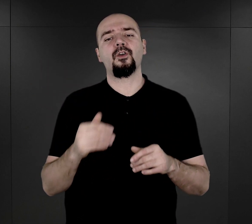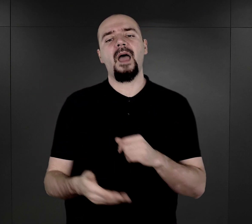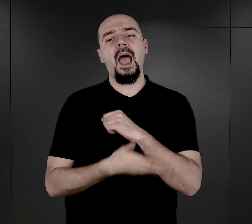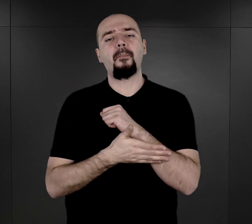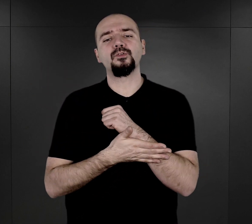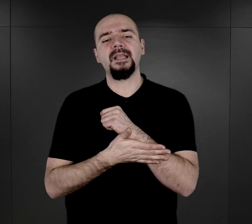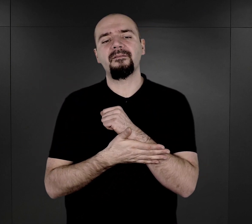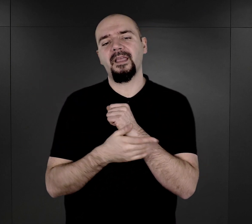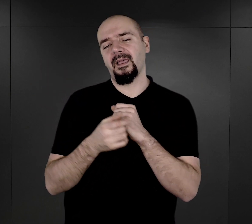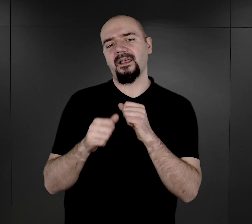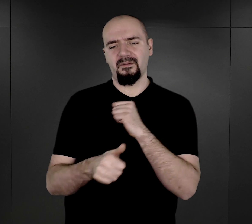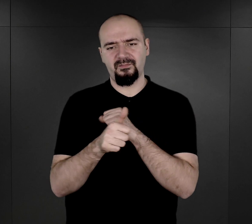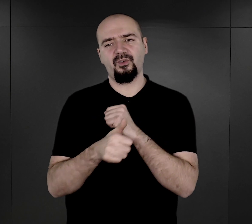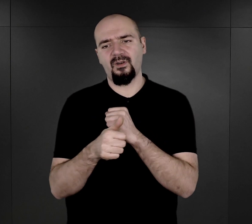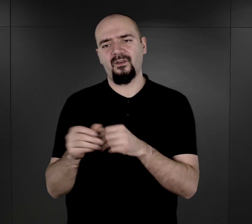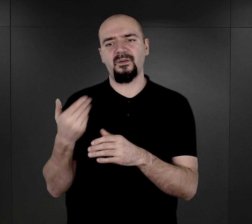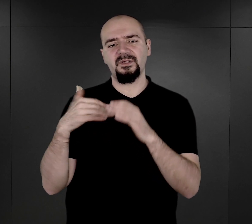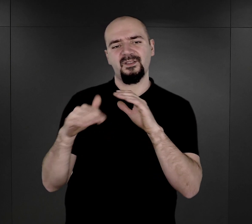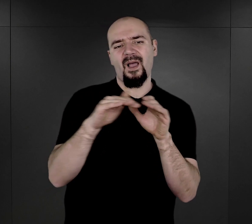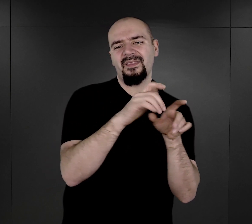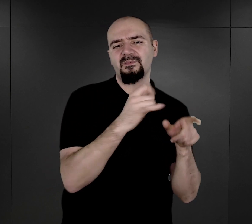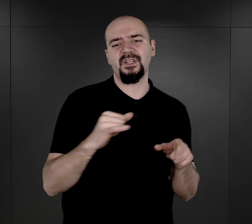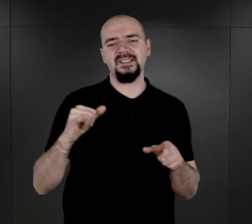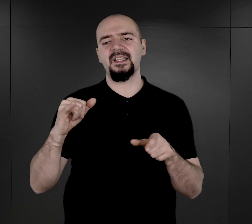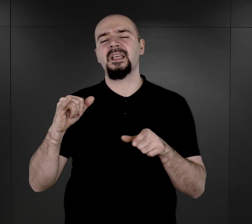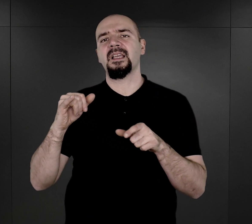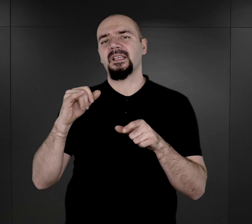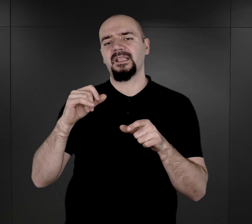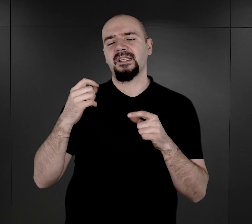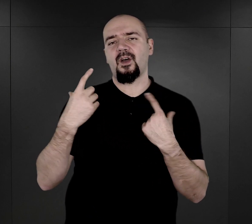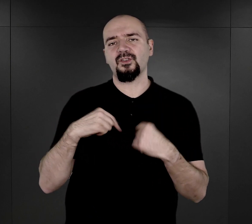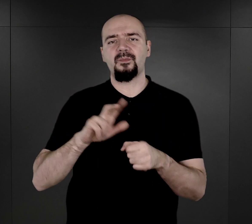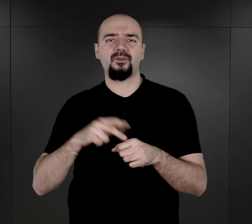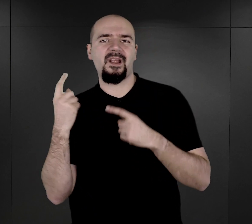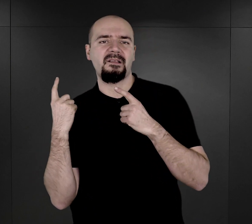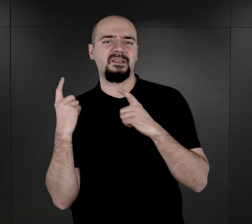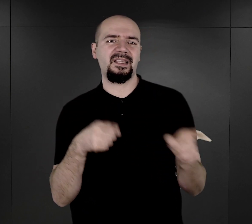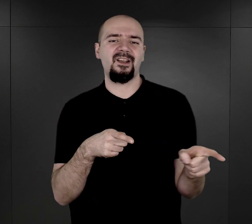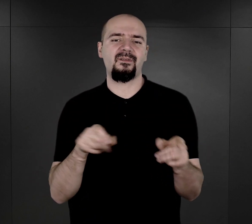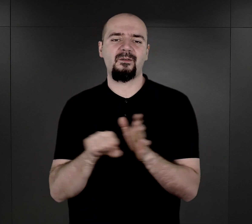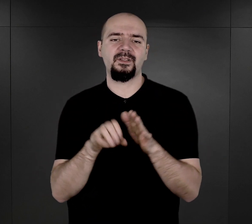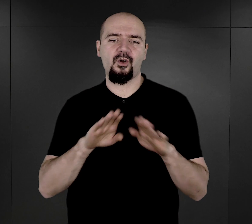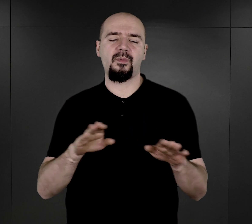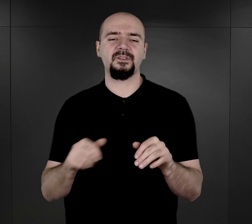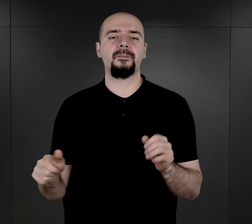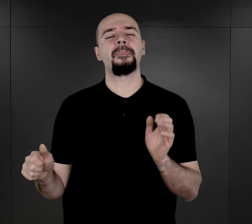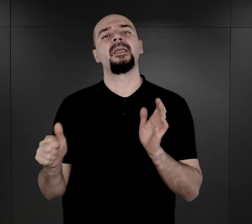dokumentów przesłanych przez tą jednostkę, która kierowała do obozu. 16 grudnia 1942